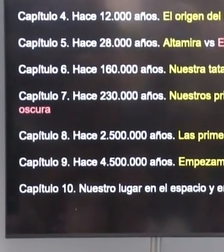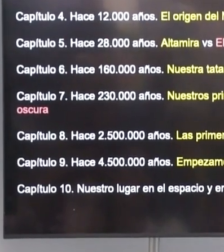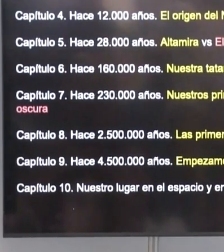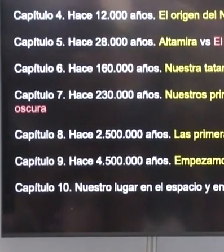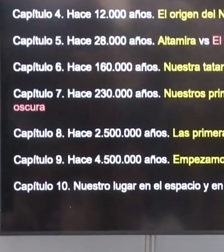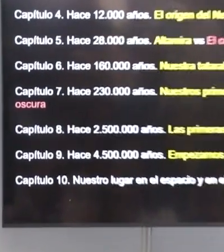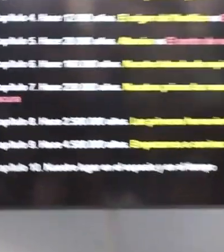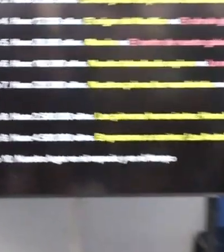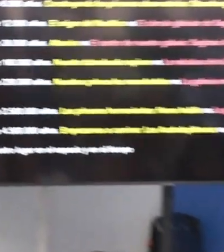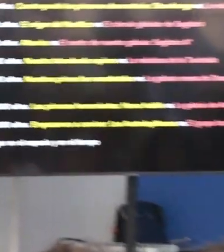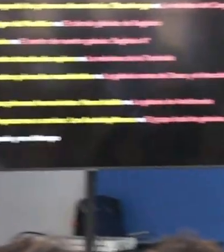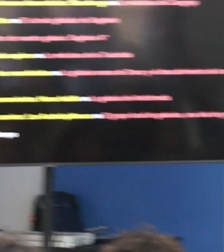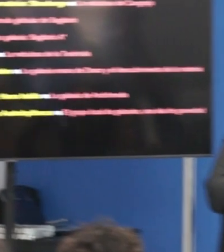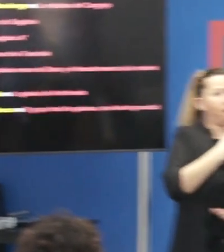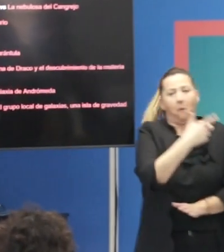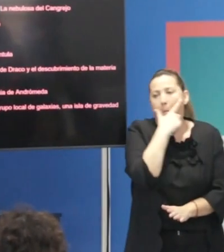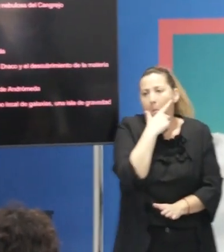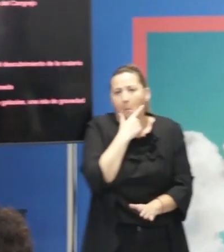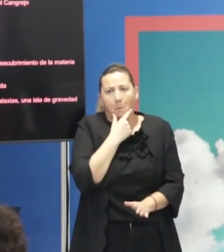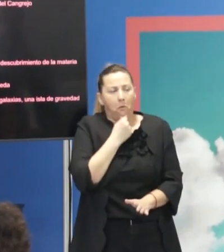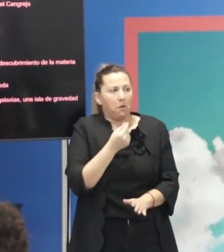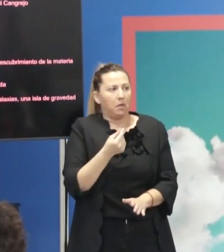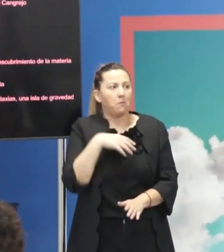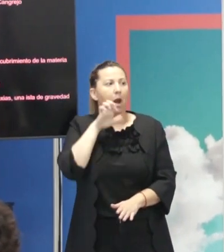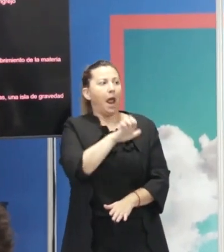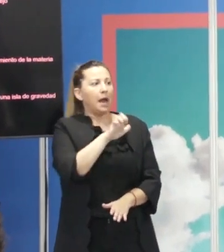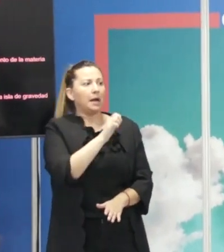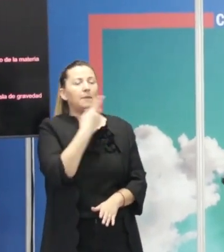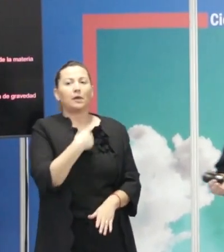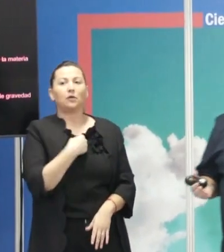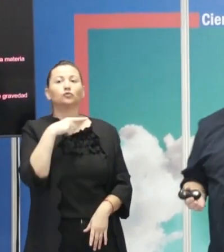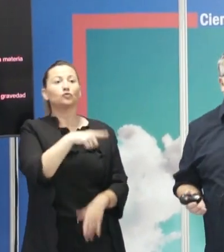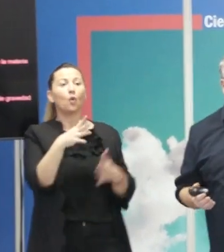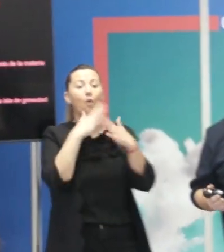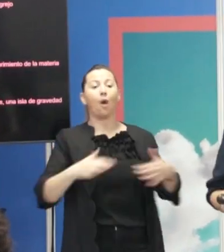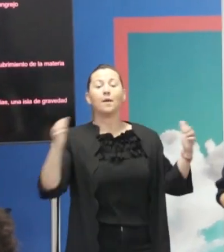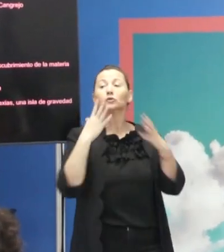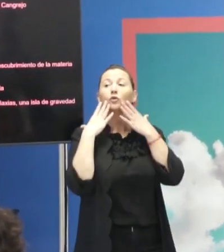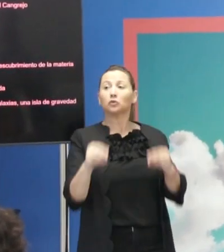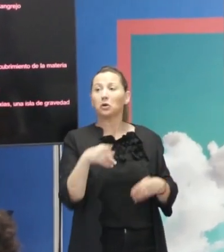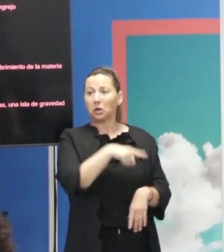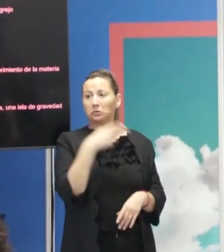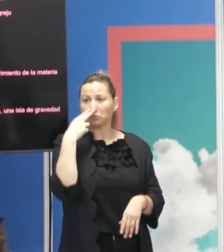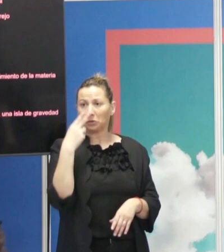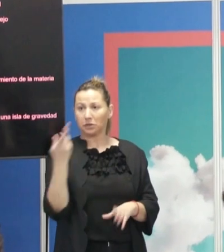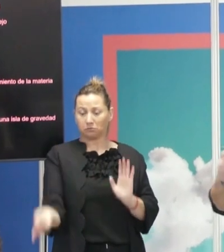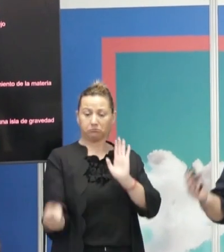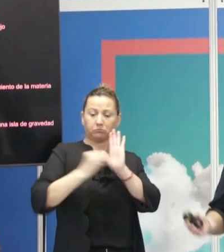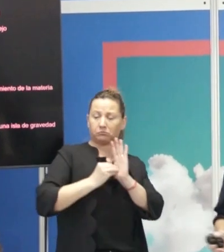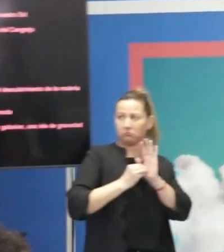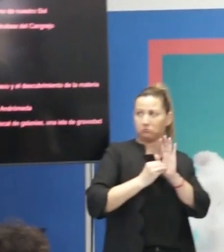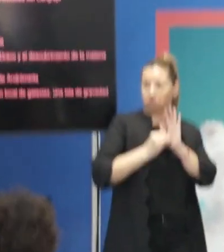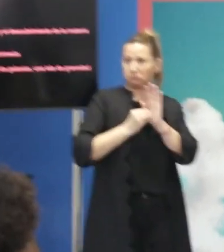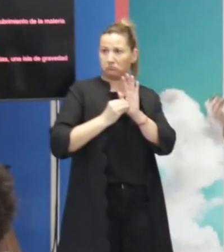muchos. Para mí fue muy fácil, porque Enrique me dijo, pon tú los eventos históricos que a ti te parezcan interesantes, que